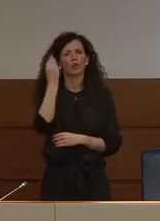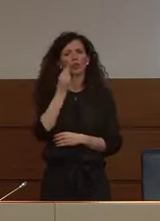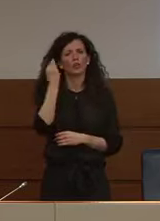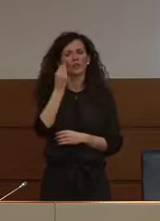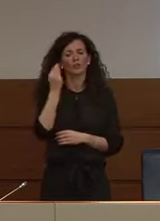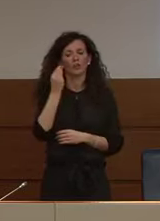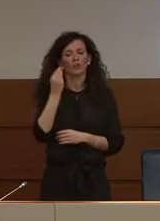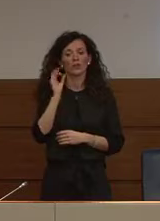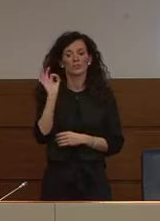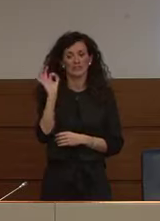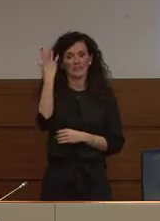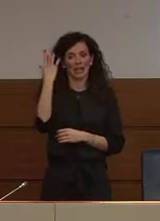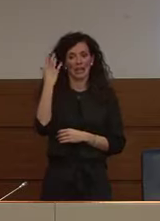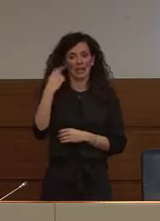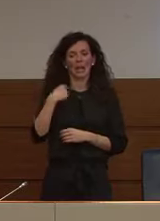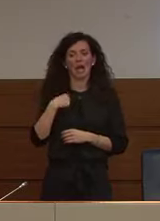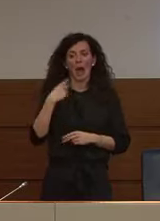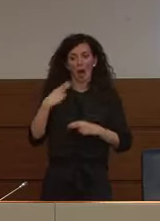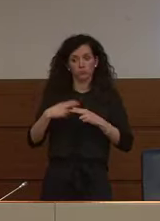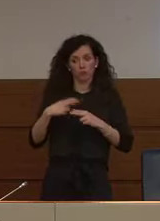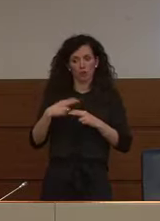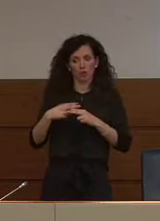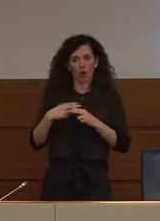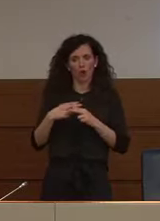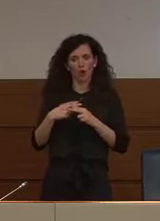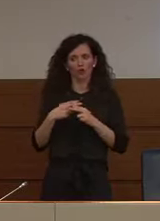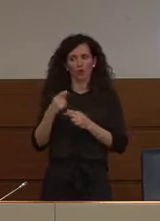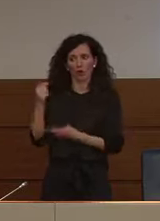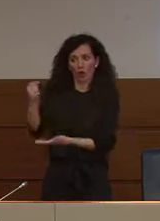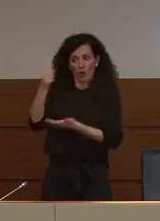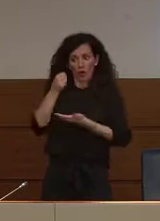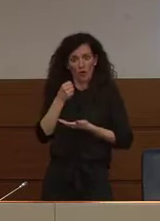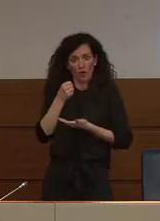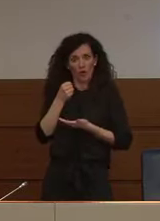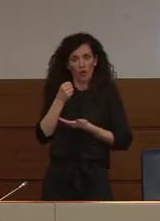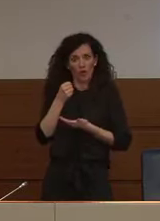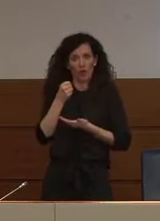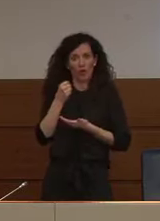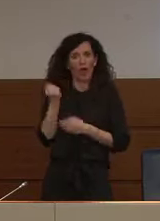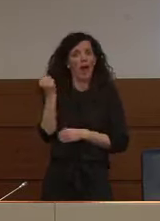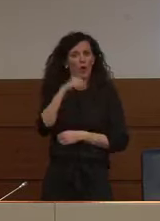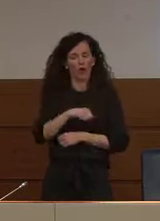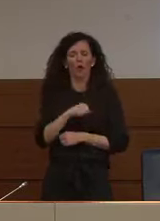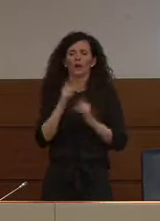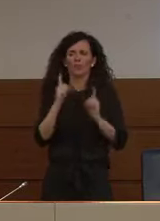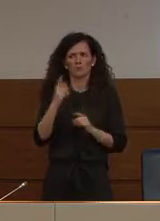dovessimo avere bisogno di ulteriori risorse saranno resi disponibili dal governo